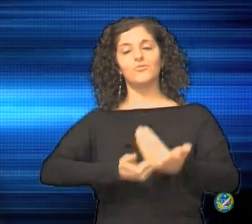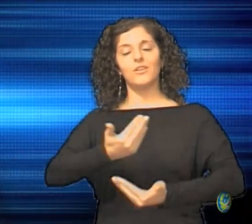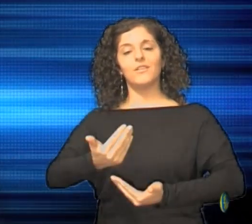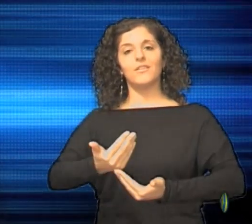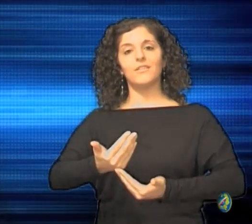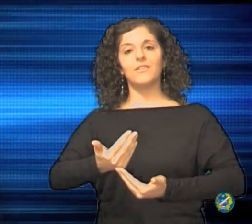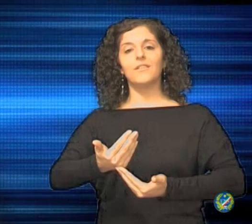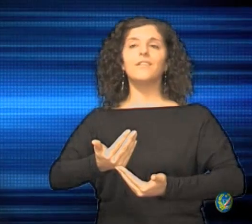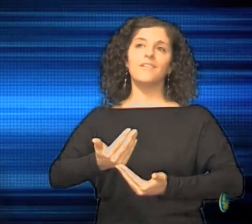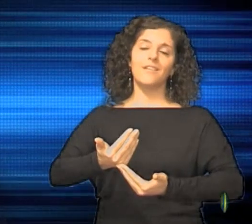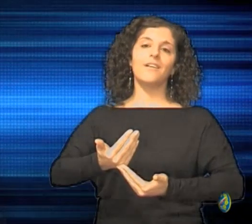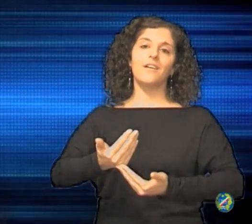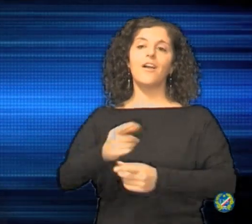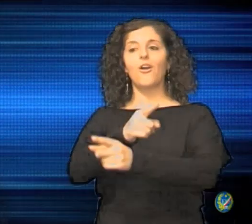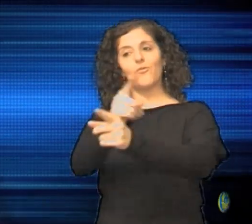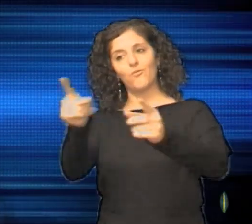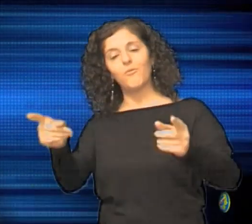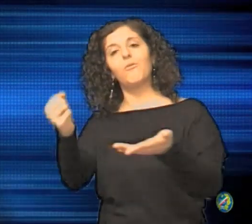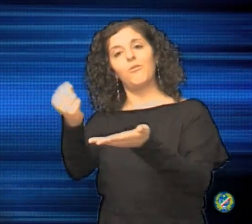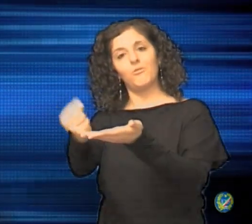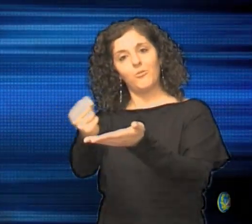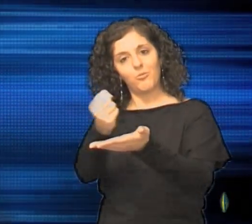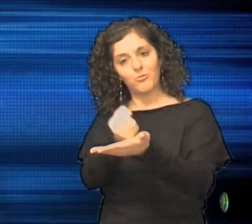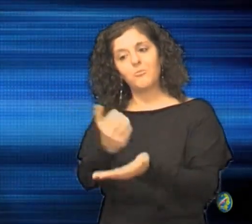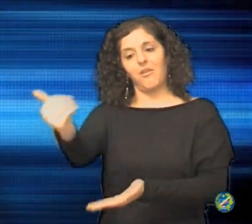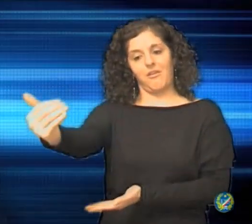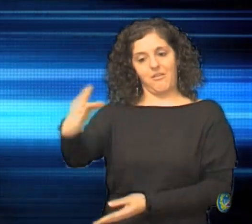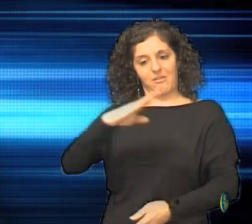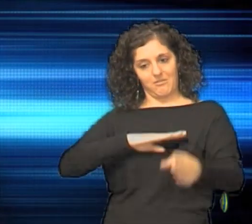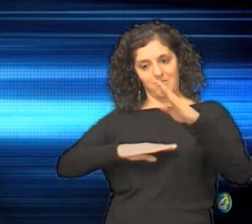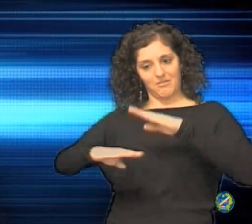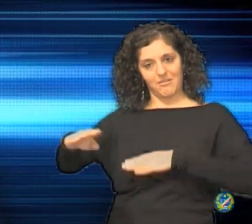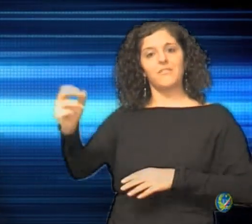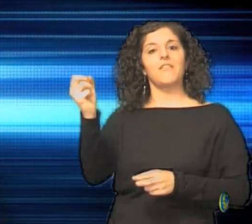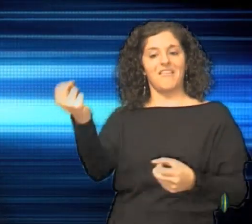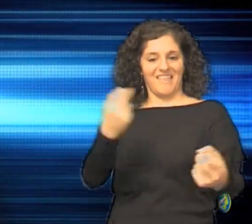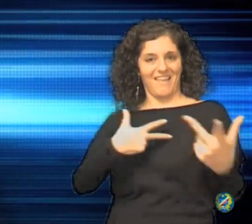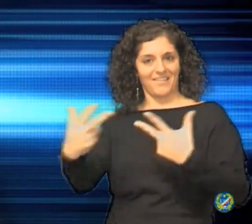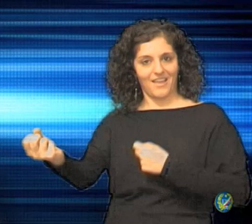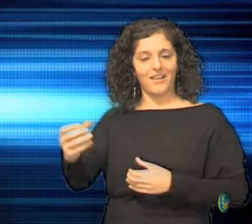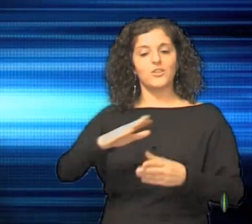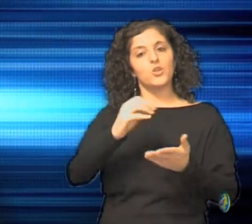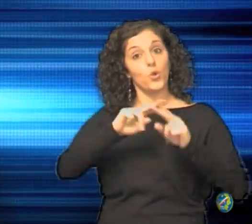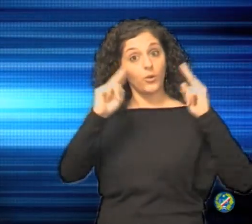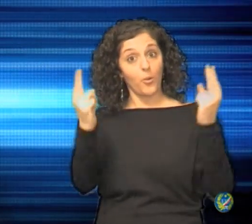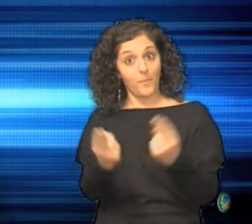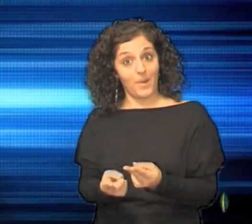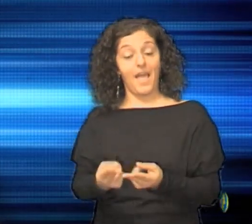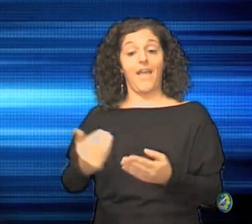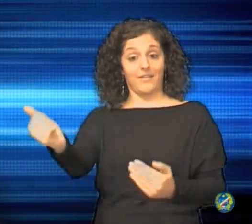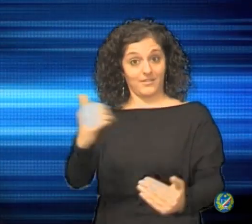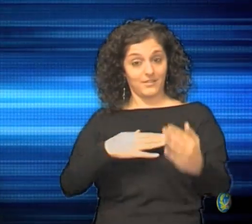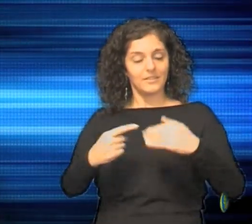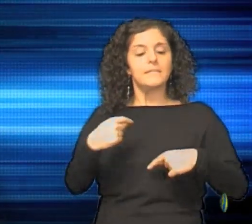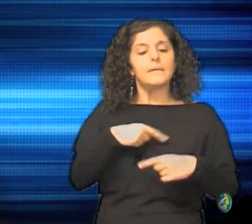per cui voi inviate a noi le segnalazioni complete di documentazione e noi